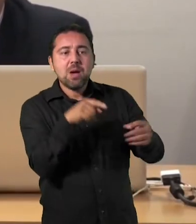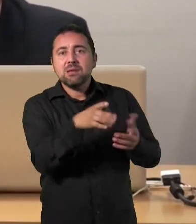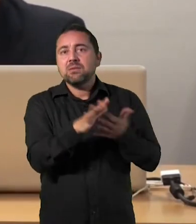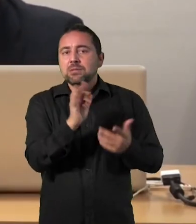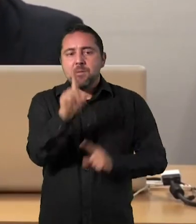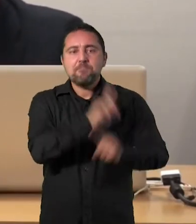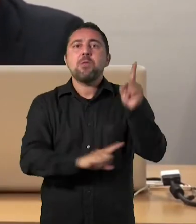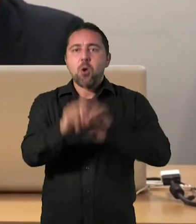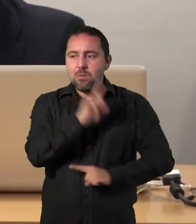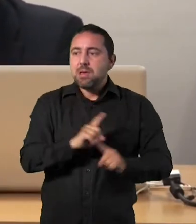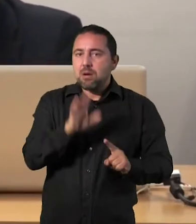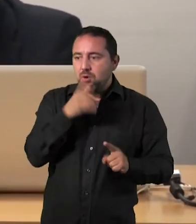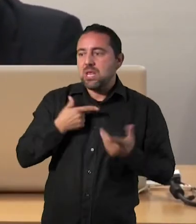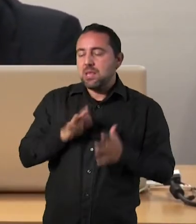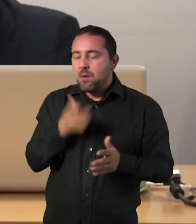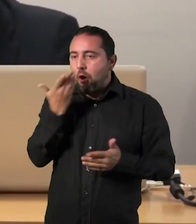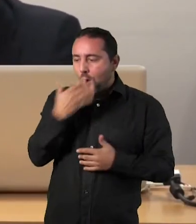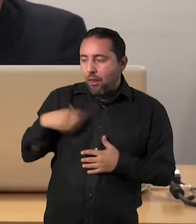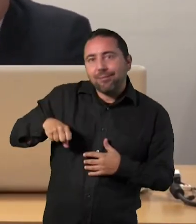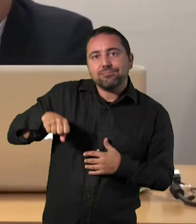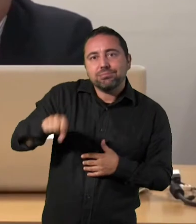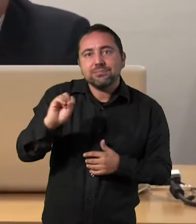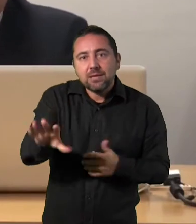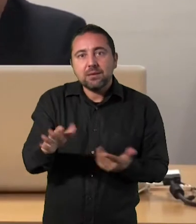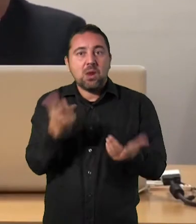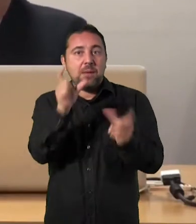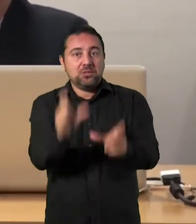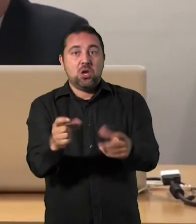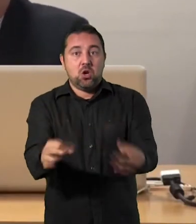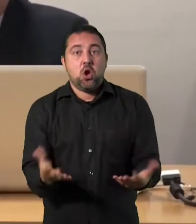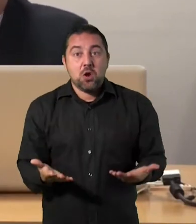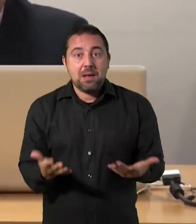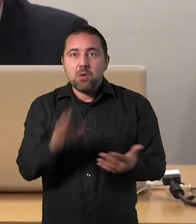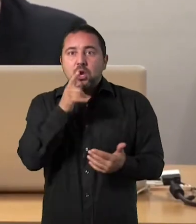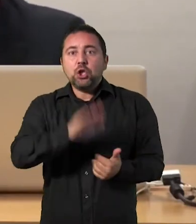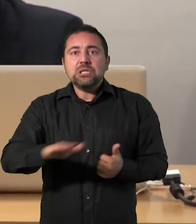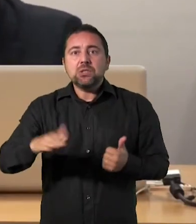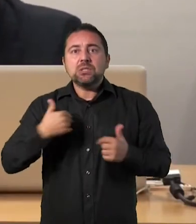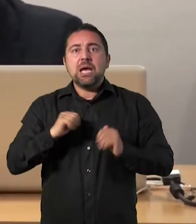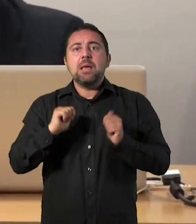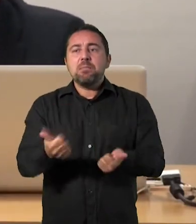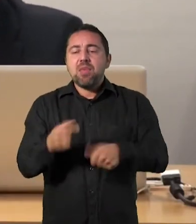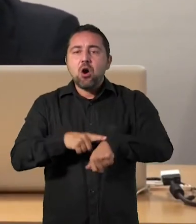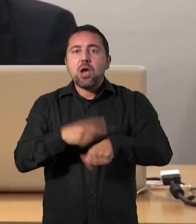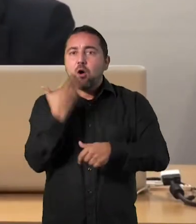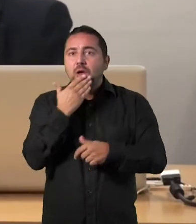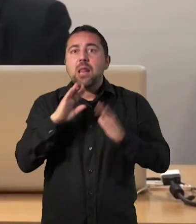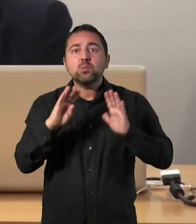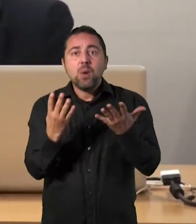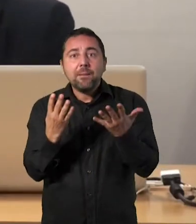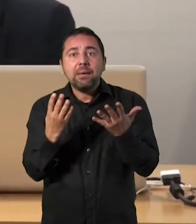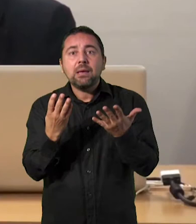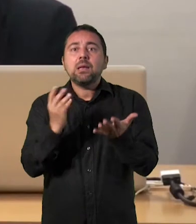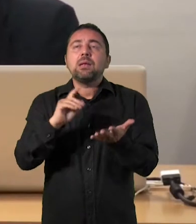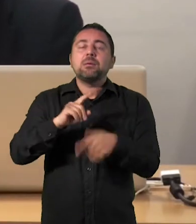normal, pues es un problema a lo mejor llevar al cole, ¿no? Para una persona normal, porque los niños empiezan a